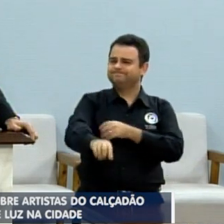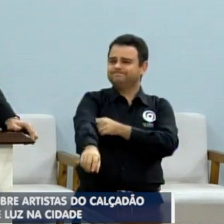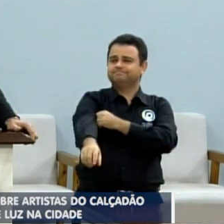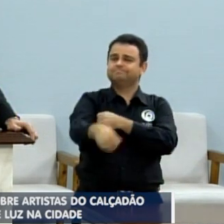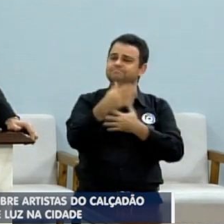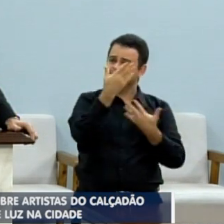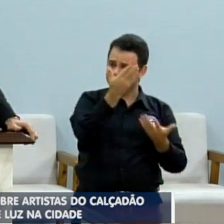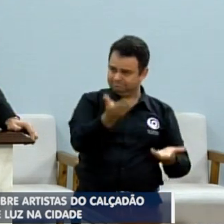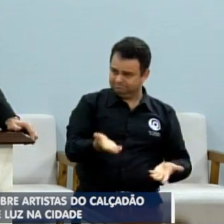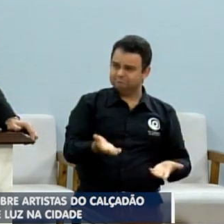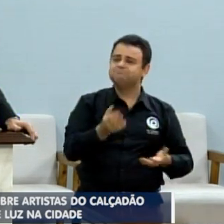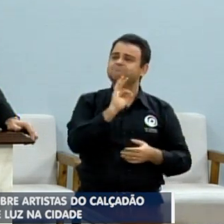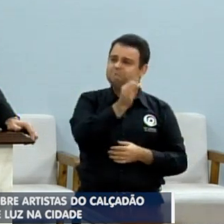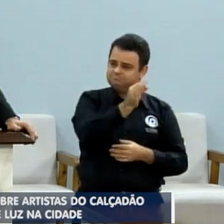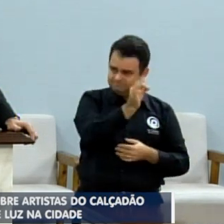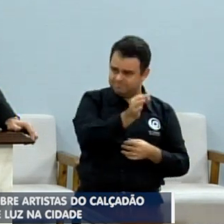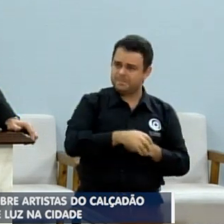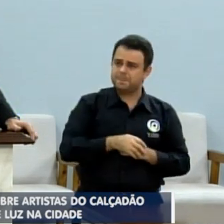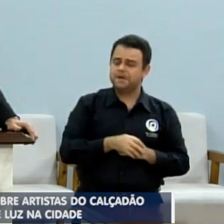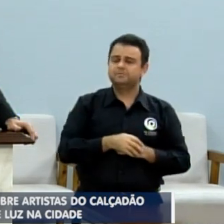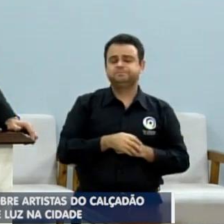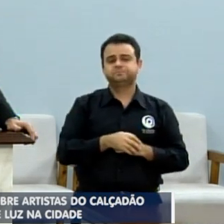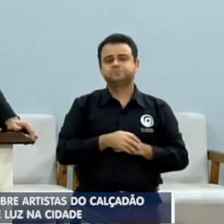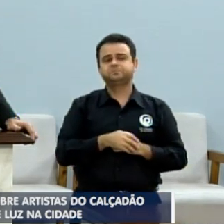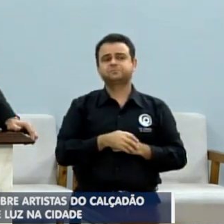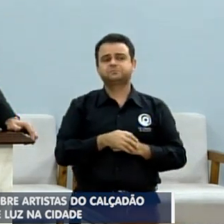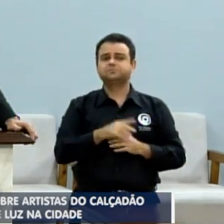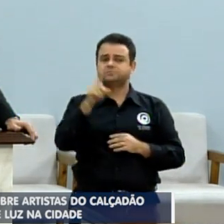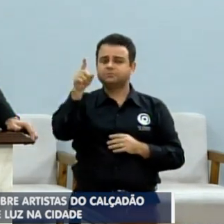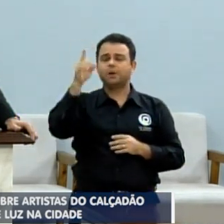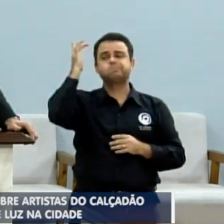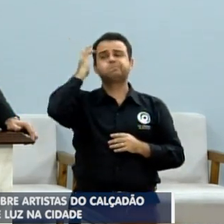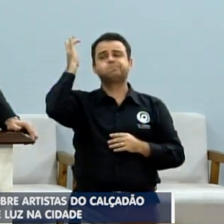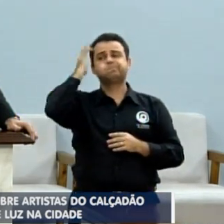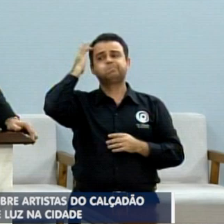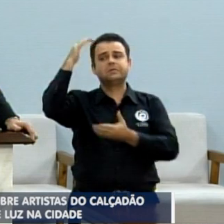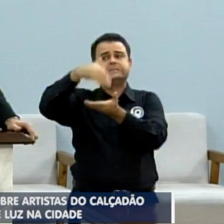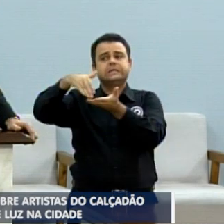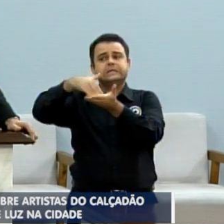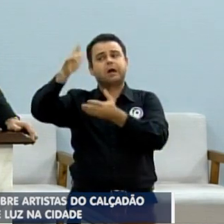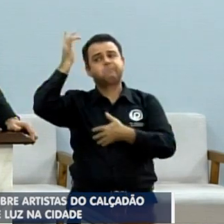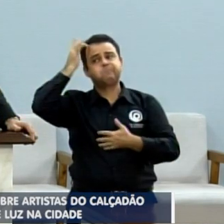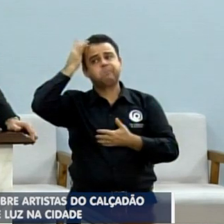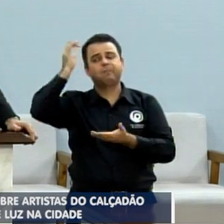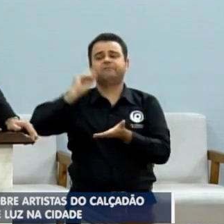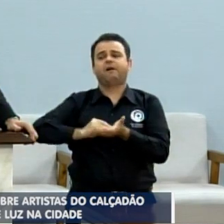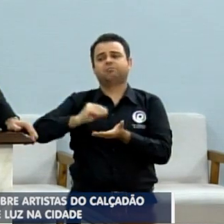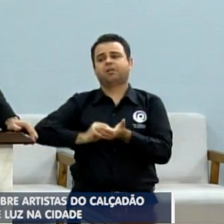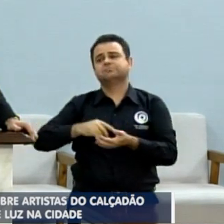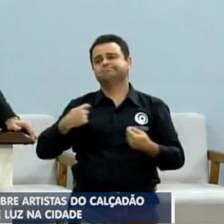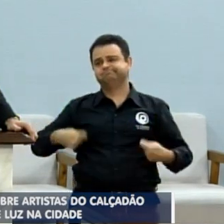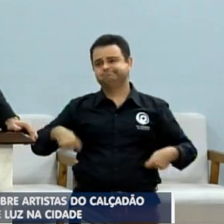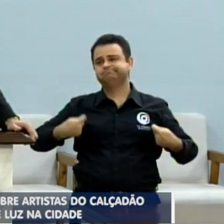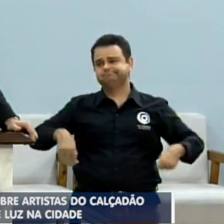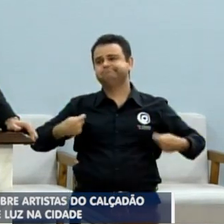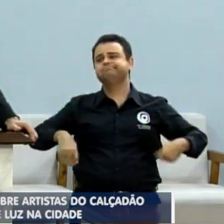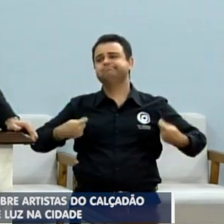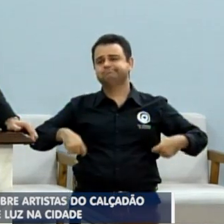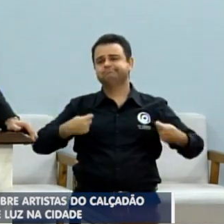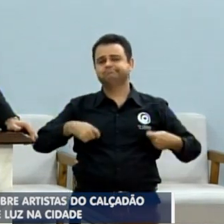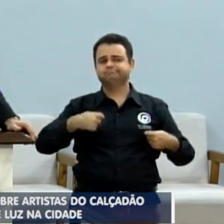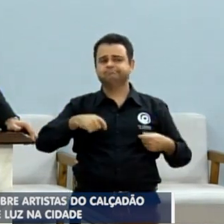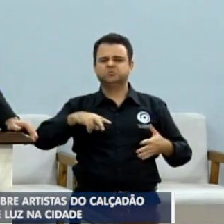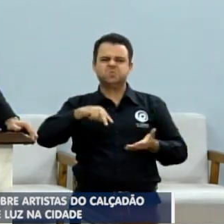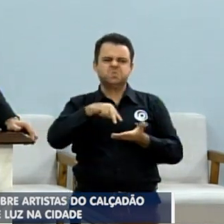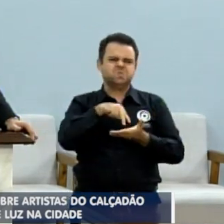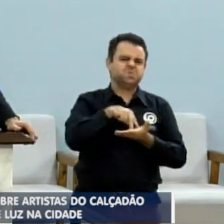Então, então assim, deveria ter bom senso. Então, antes de realmente tirar